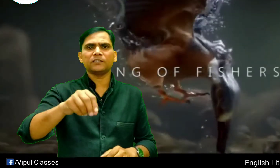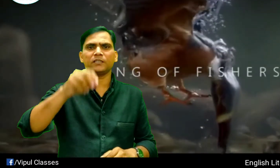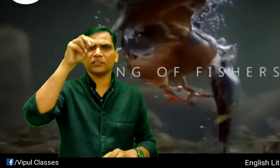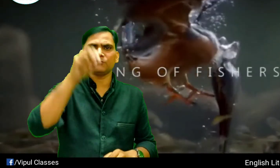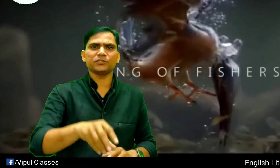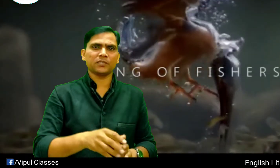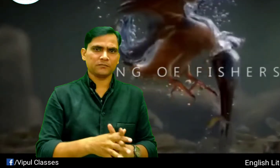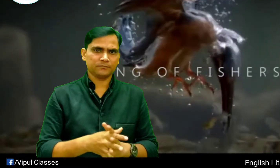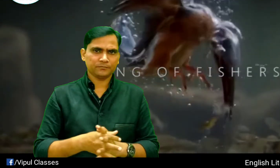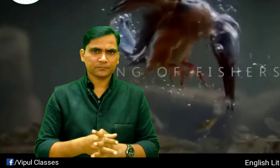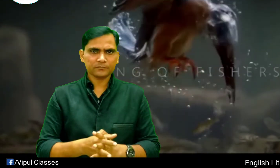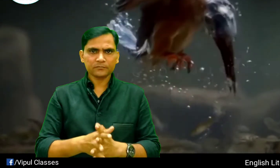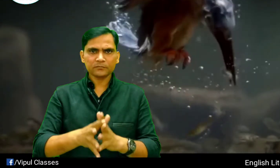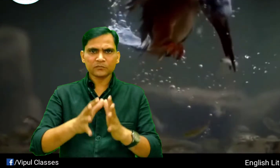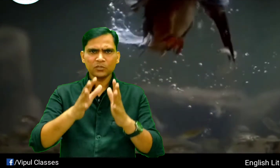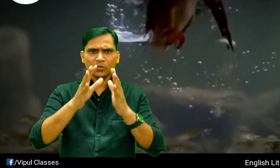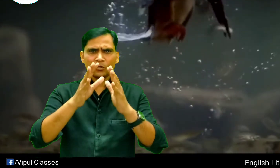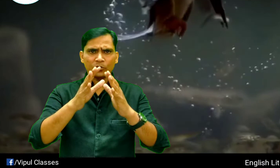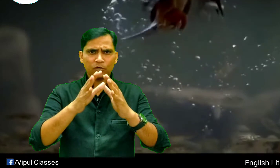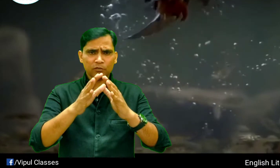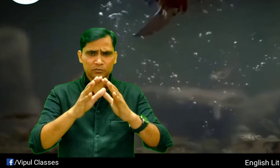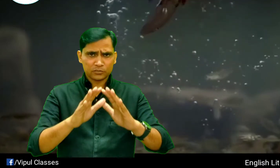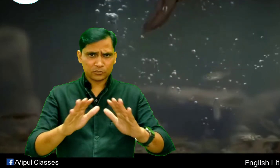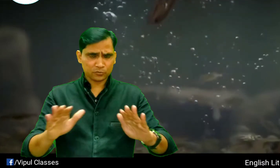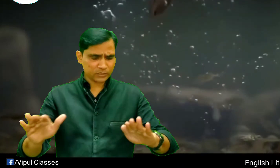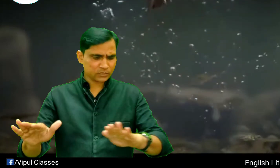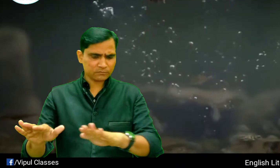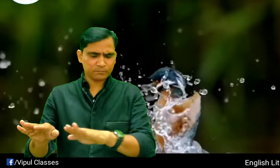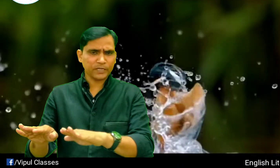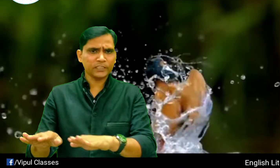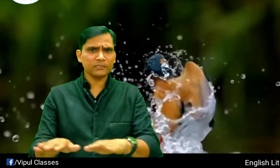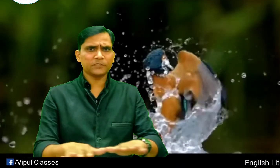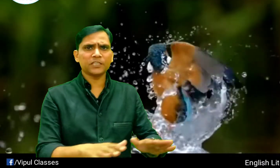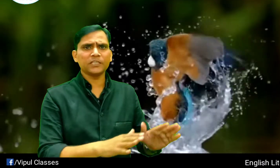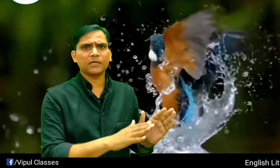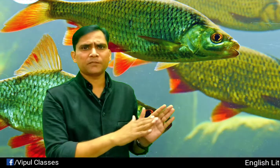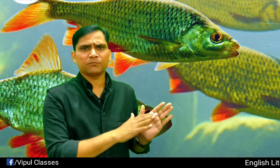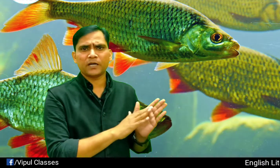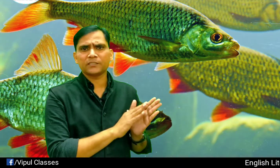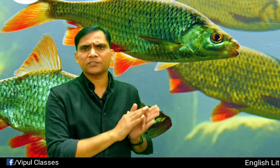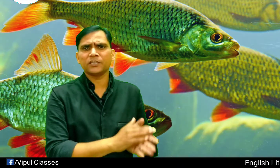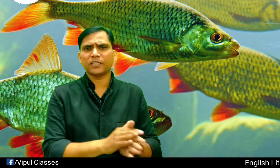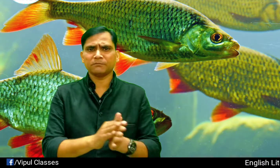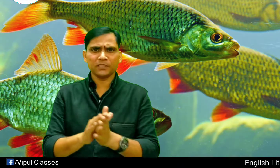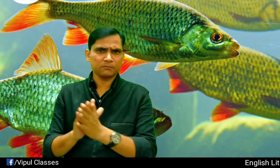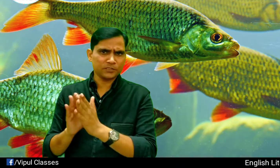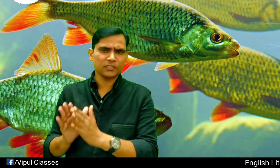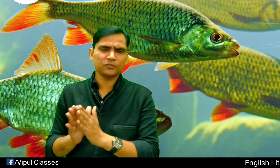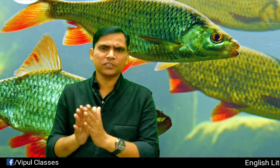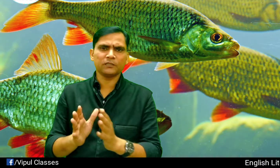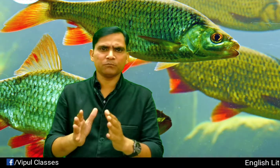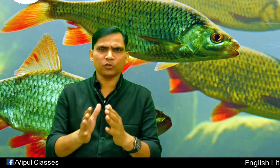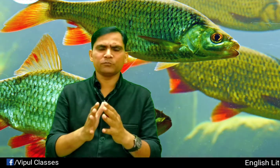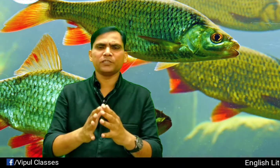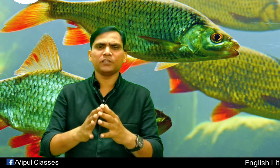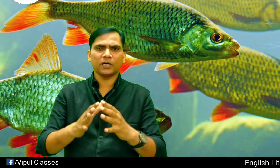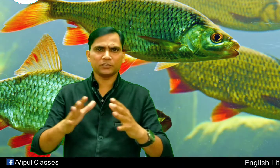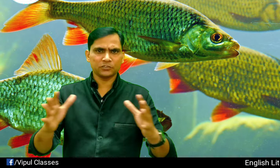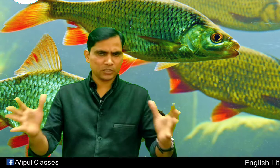करती है किंग इसर और सवच पानी की मचली यहां पर महासीर नाम की एक मचली होती है बहुत बड़ी लार्ज